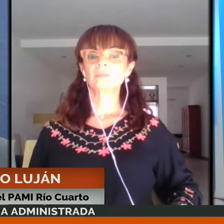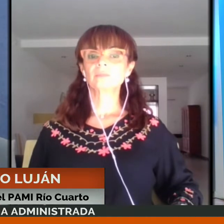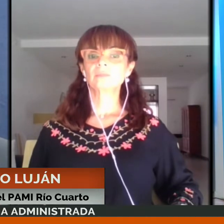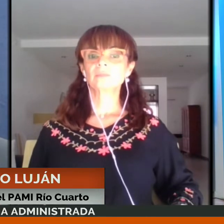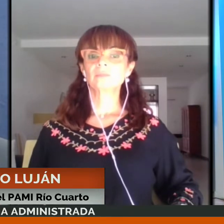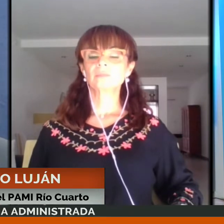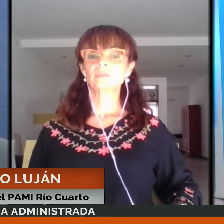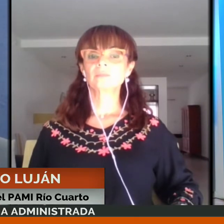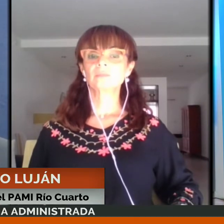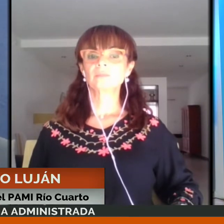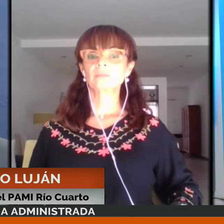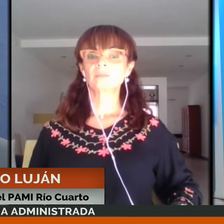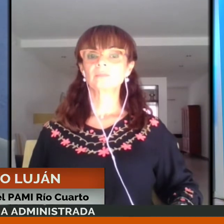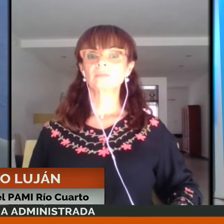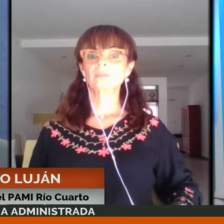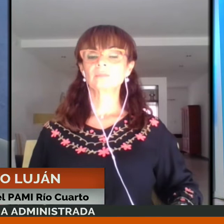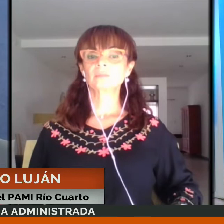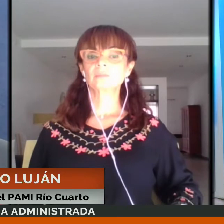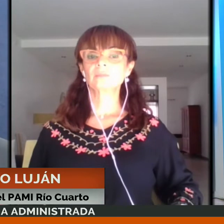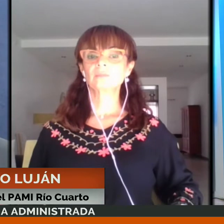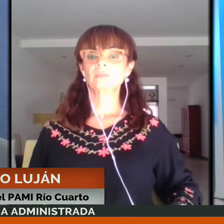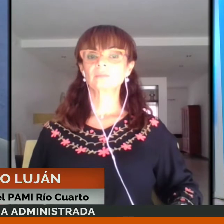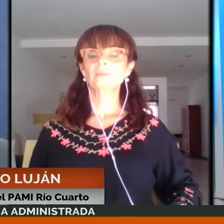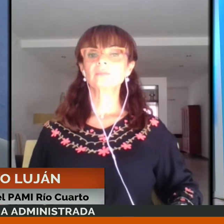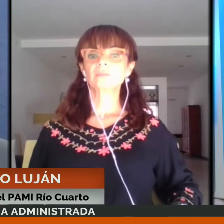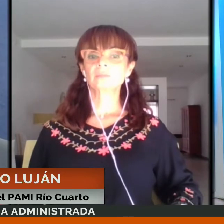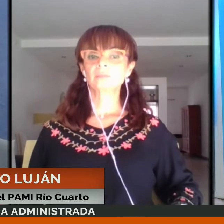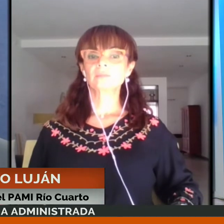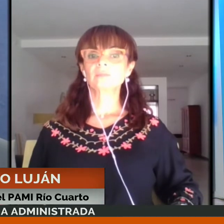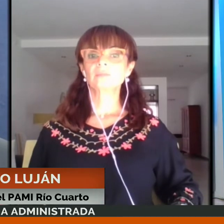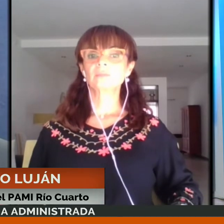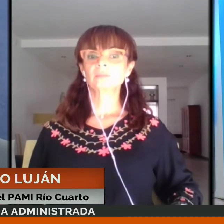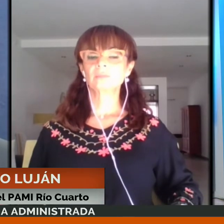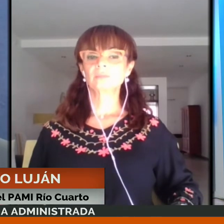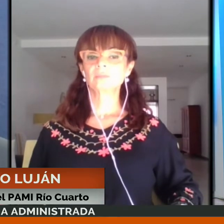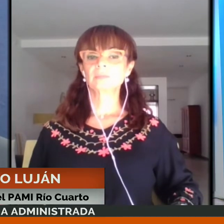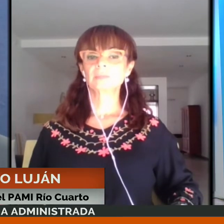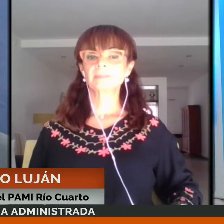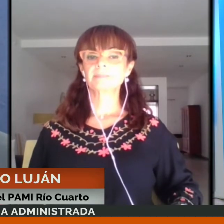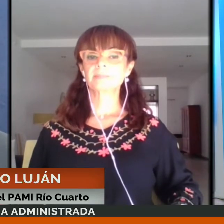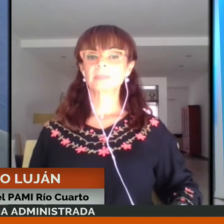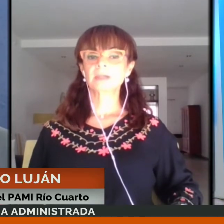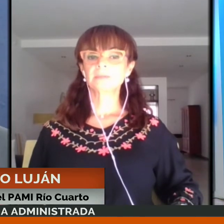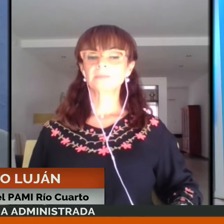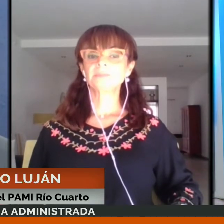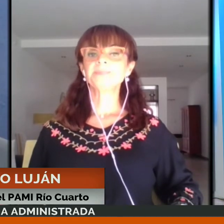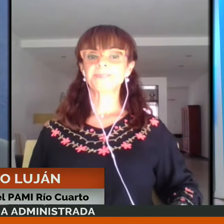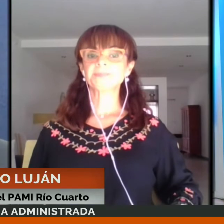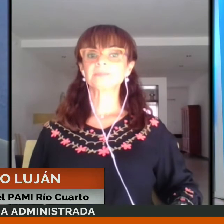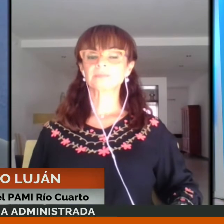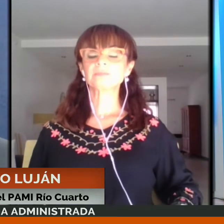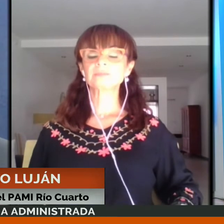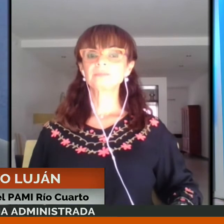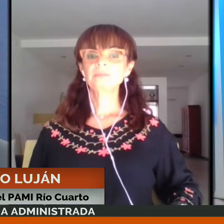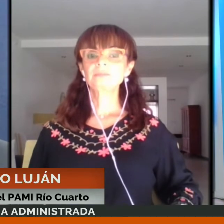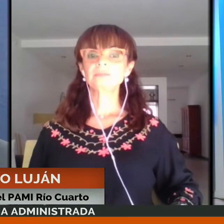tiempo y vamos a ganar en salud para poder seguir cuidando todo y cada uno de ellos. La verdad que es una medida difícil. decir, se logra